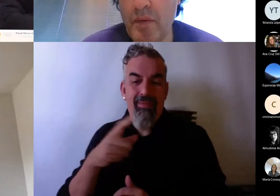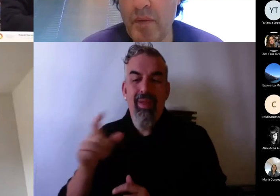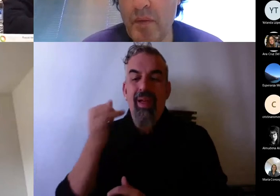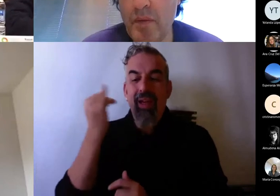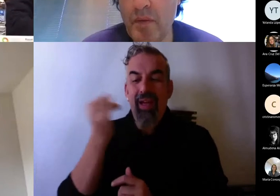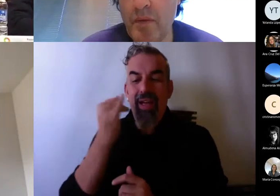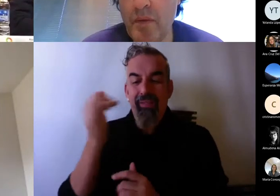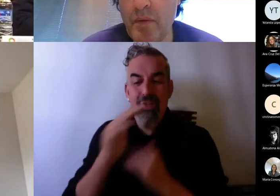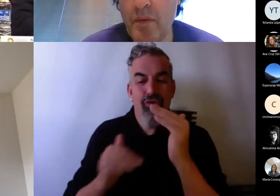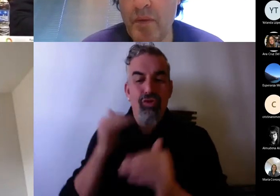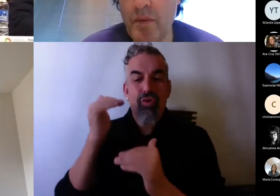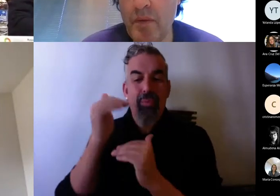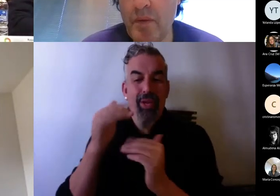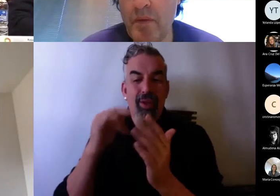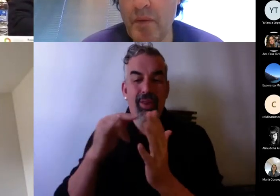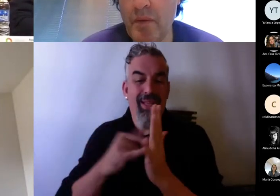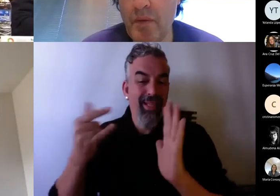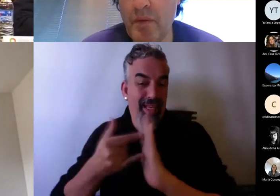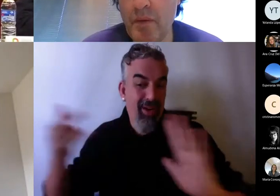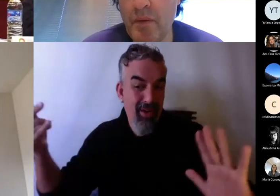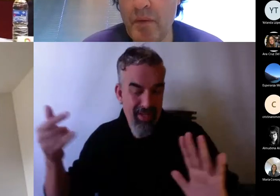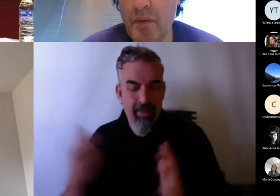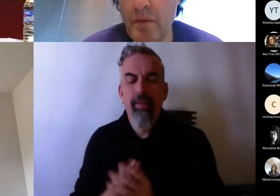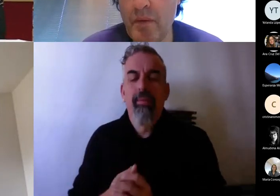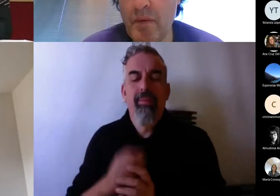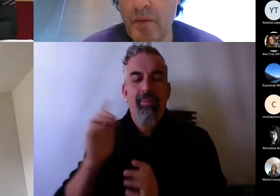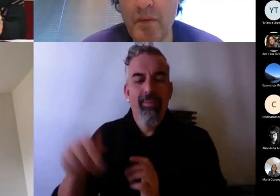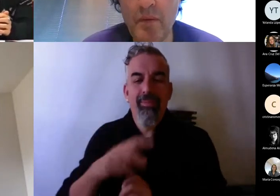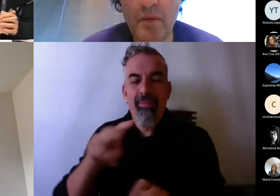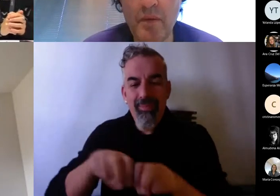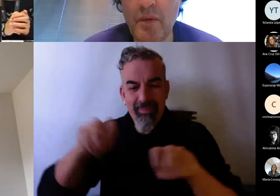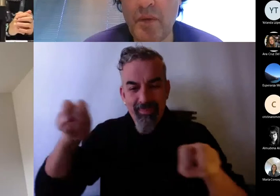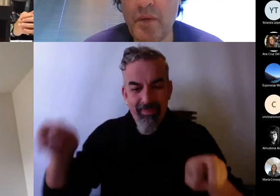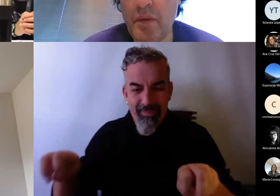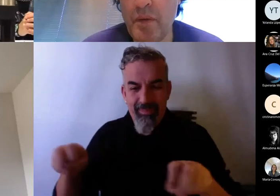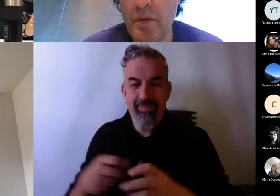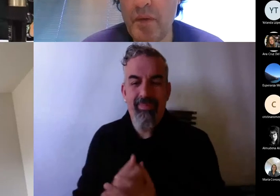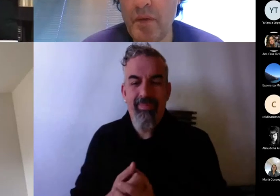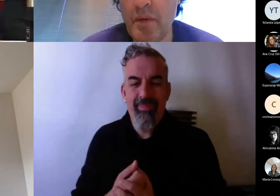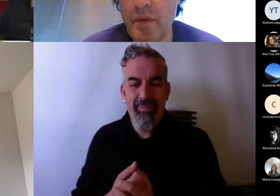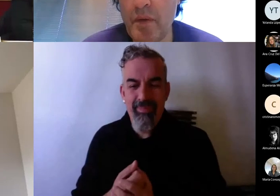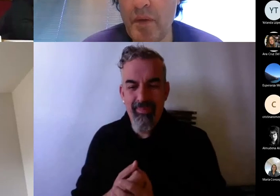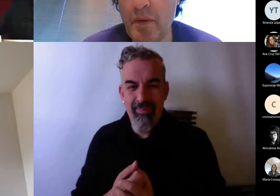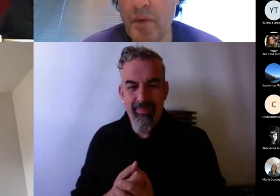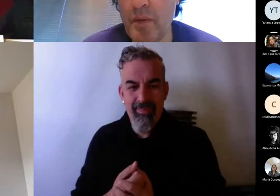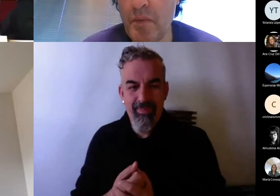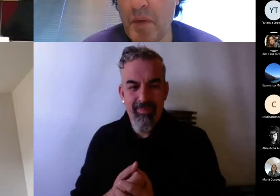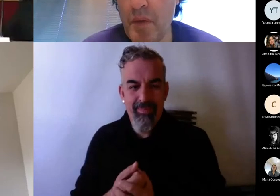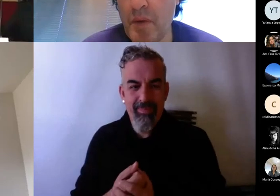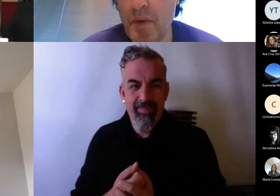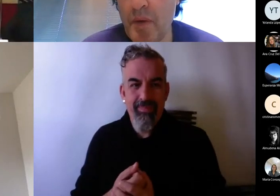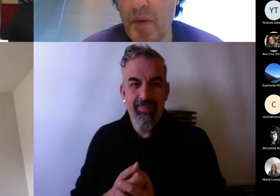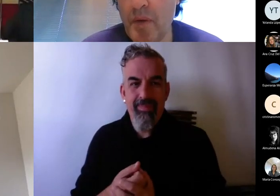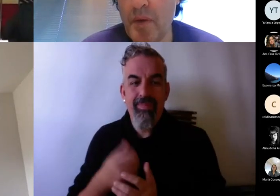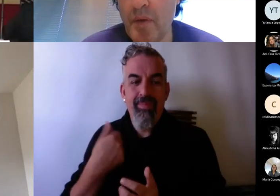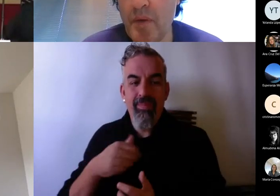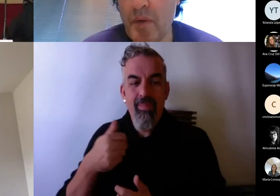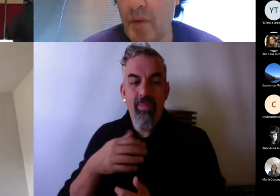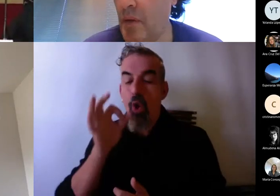Tecnología. Después está el profesor de la CED, que es